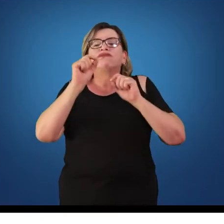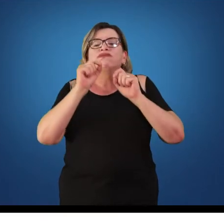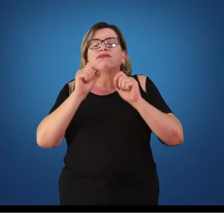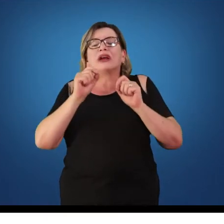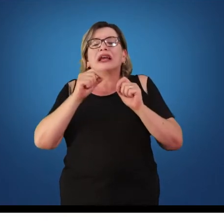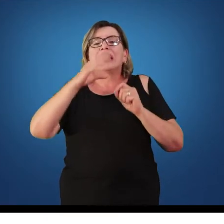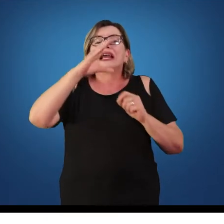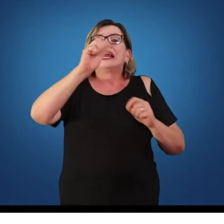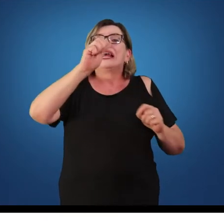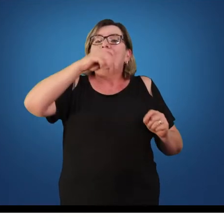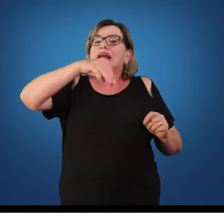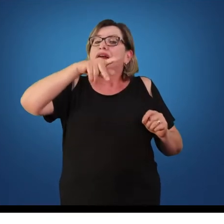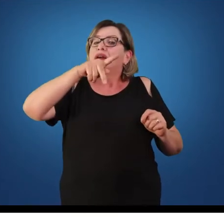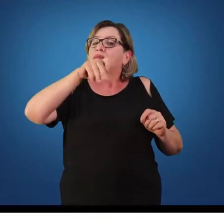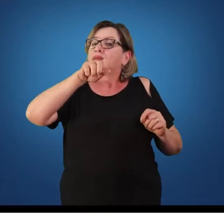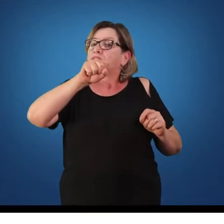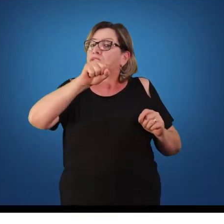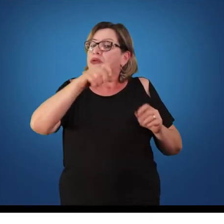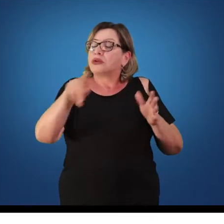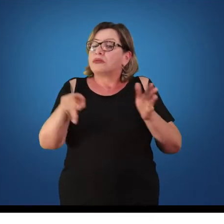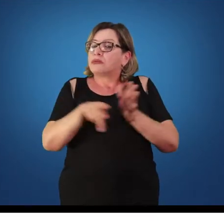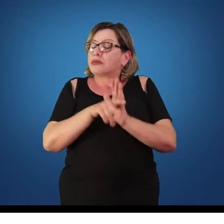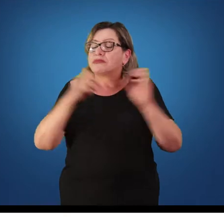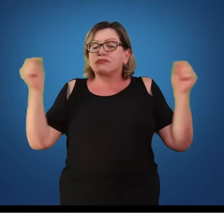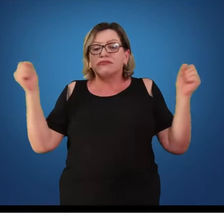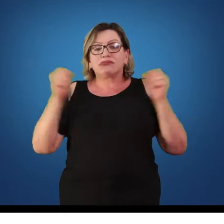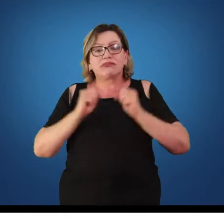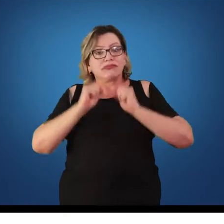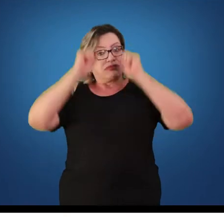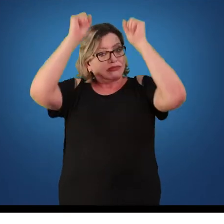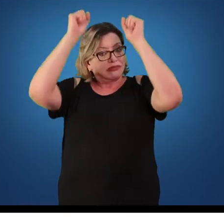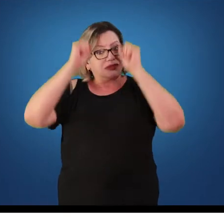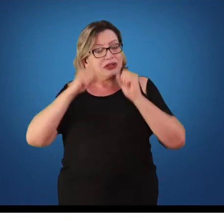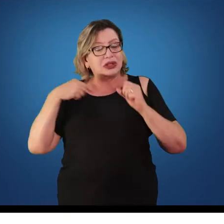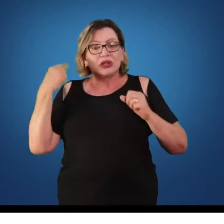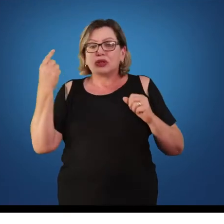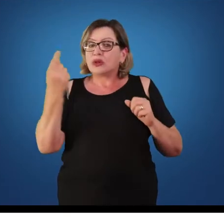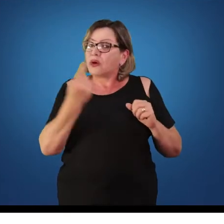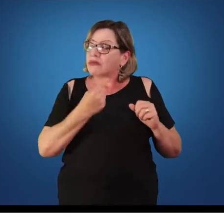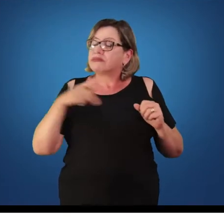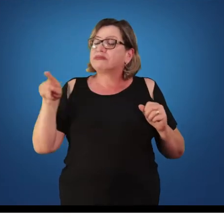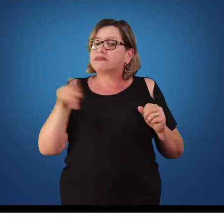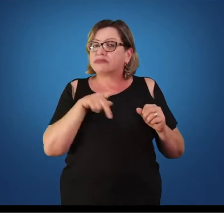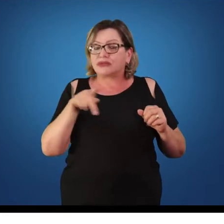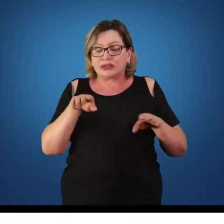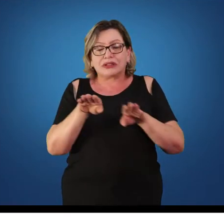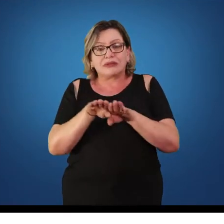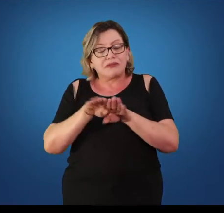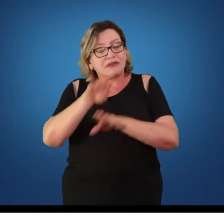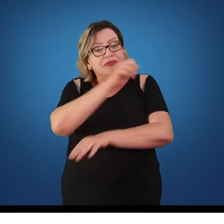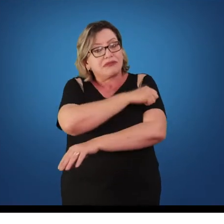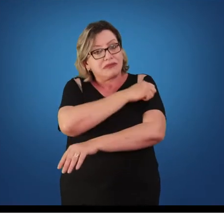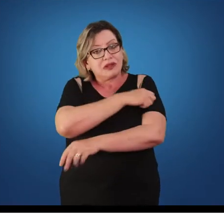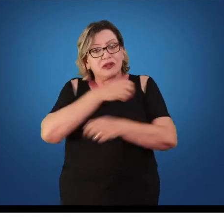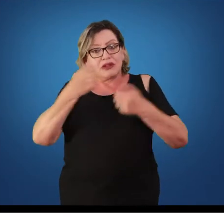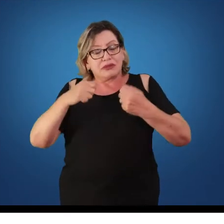são os campos da ginástica que nós, professores de educação física, vamos atuar e que os alunos têm como necessidade de experimentar,